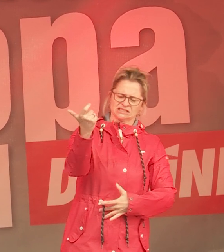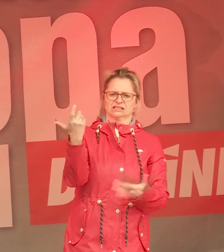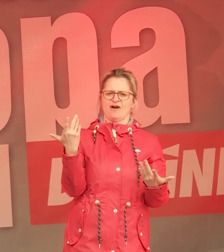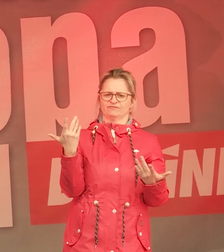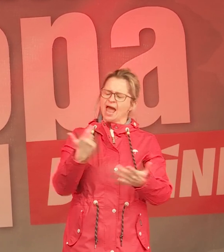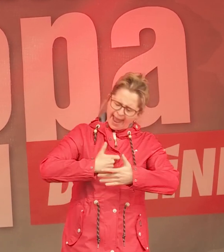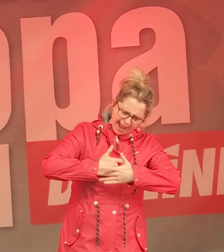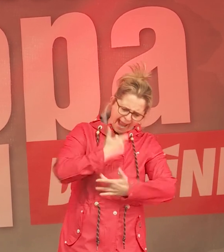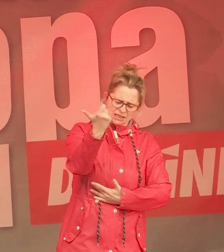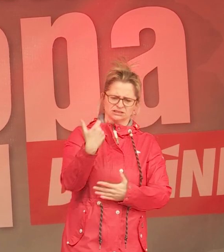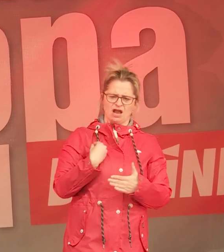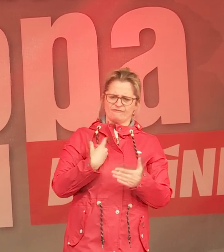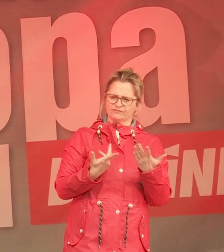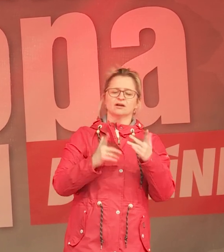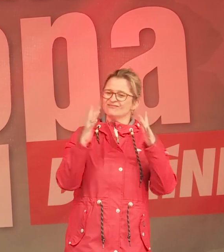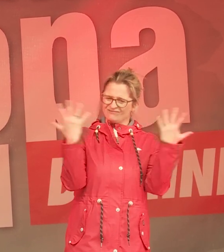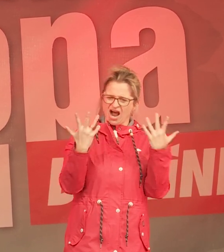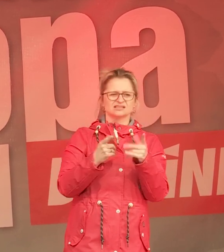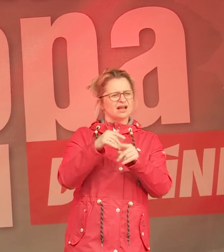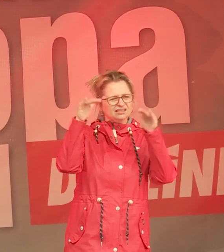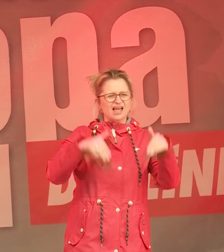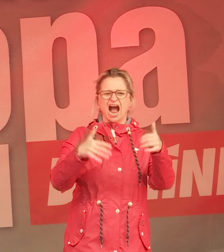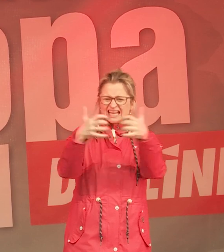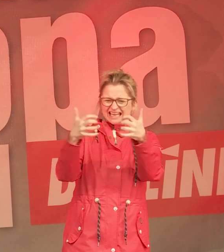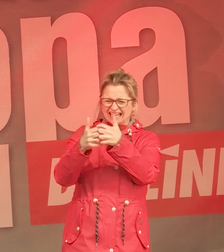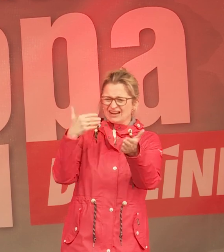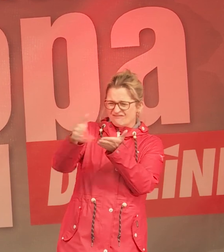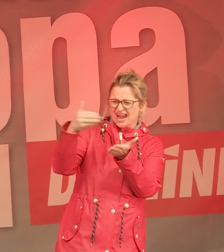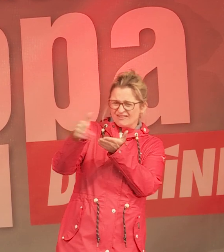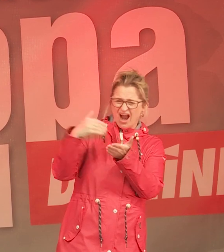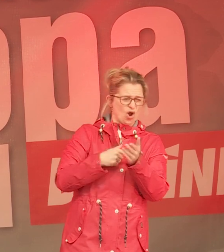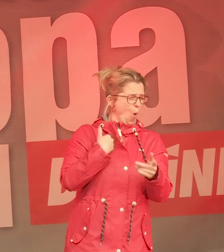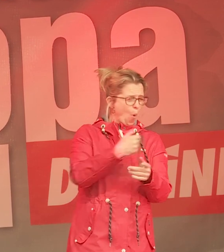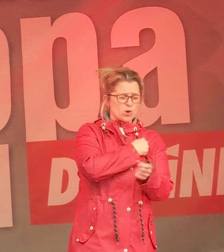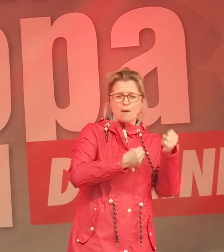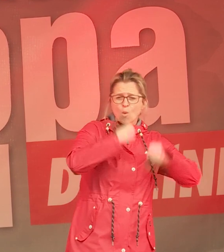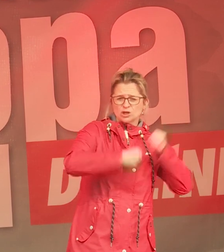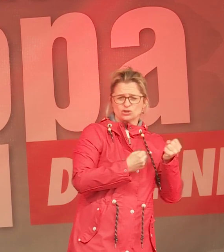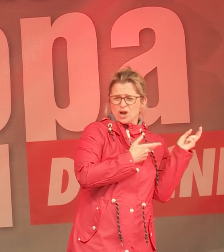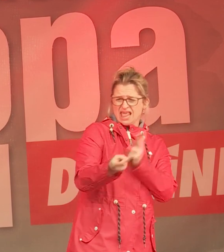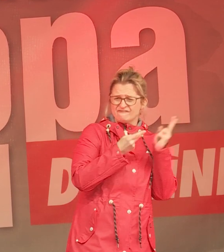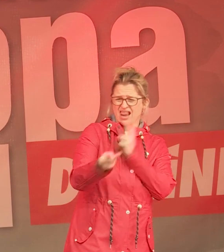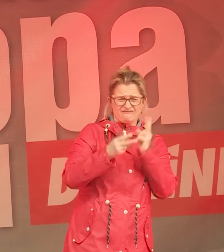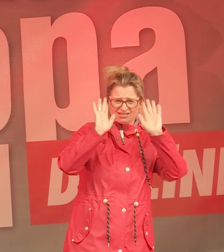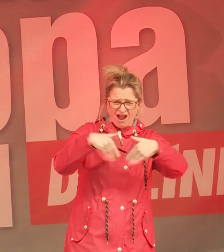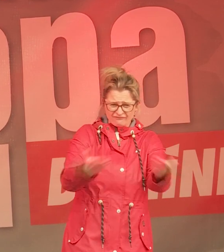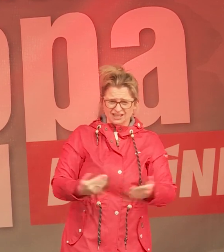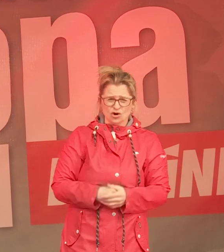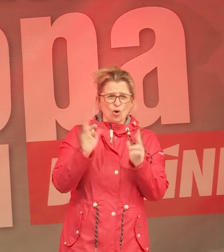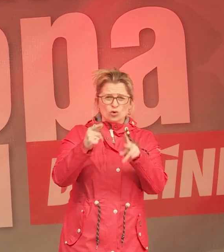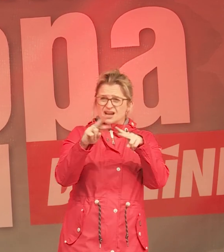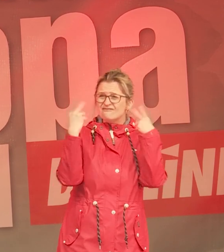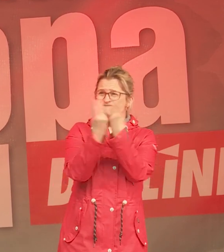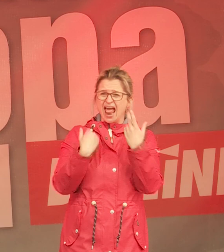dafür einsetzt, dass nicht verbrecherische Kriege weiter mit Maffen munitioniert werden und dass nicht auf dieser Welt immer mehr